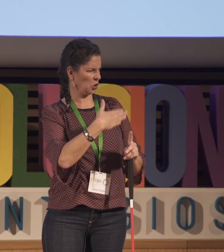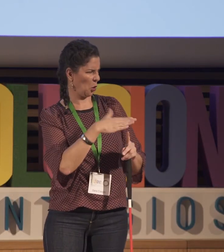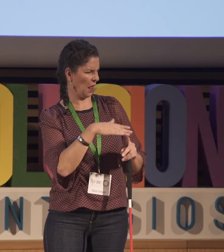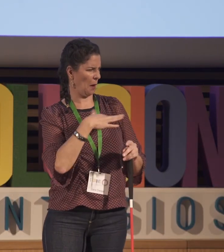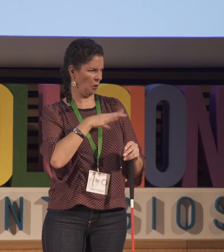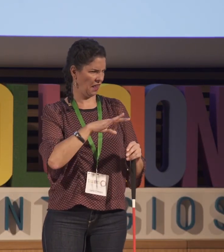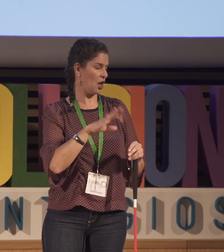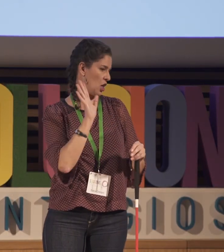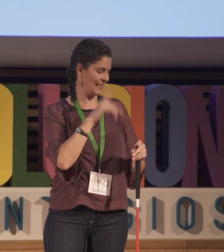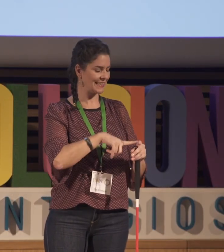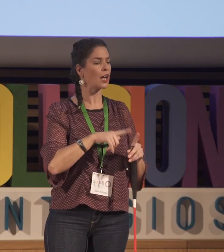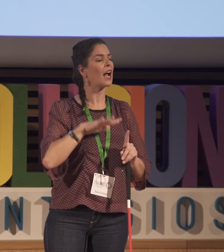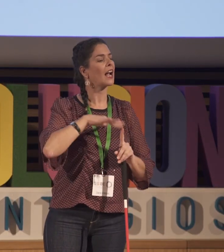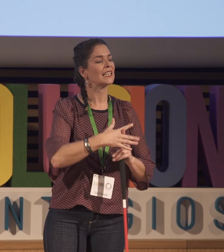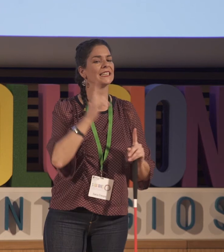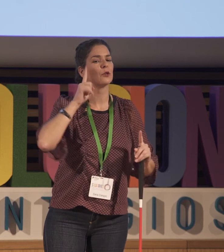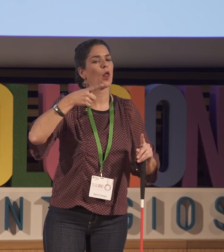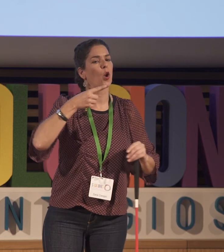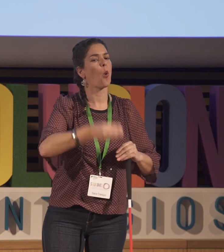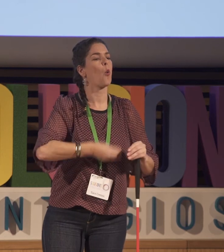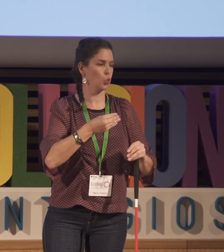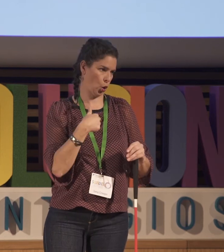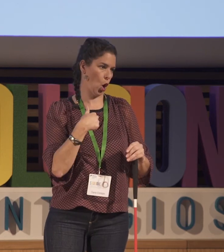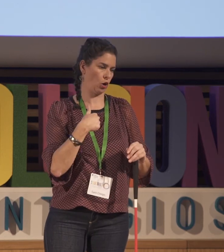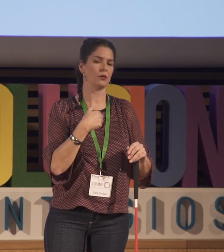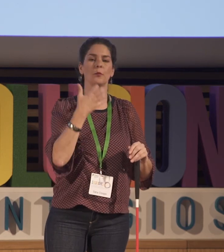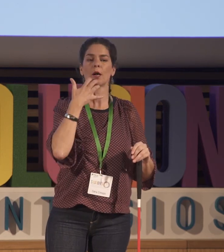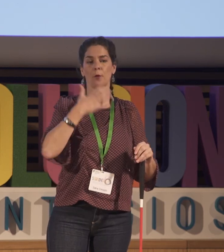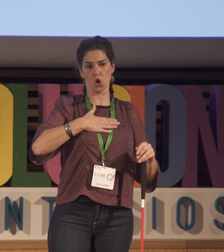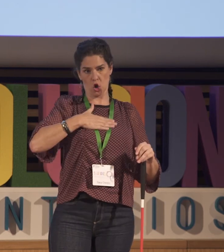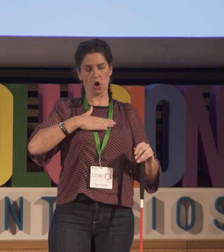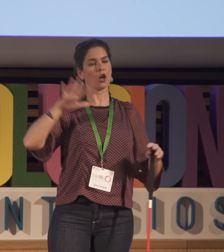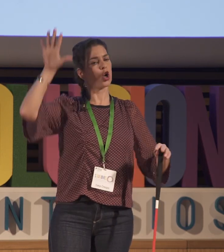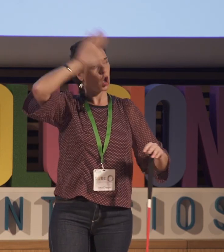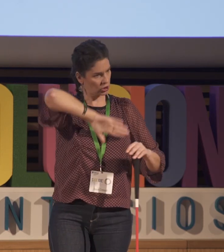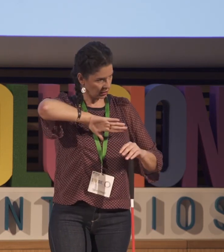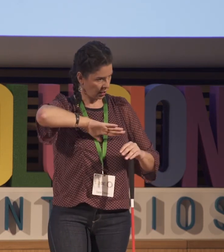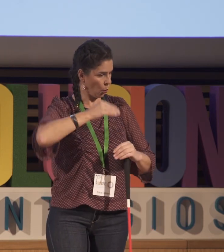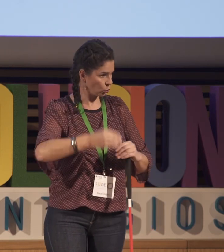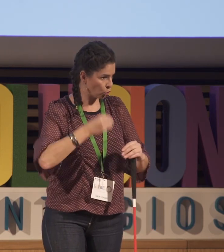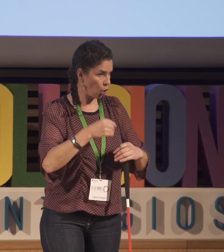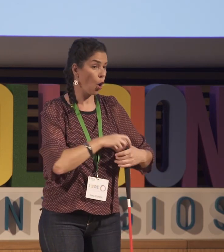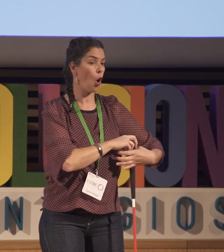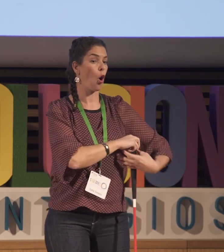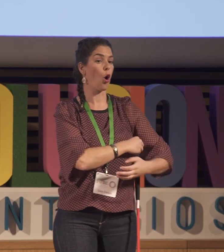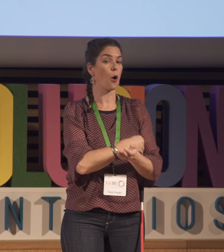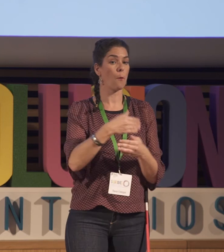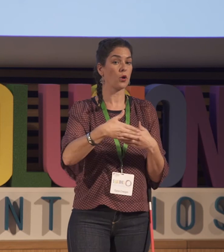Alguno dice, no, si tienes restos visuales y todavía puedes utilizar, claro, pero yo lo utilizo mucho. Yo, por ejemplo, por la noche lo utilizo.